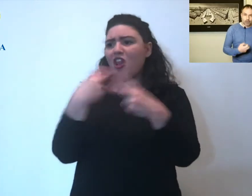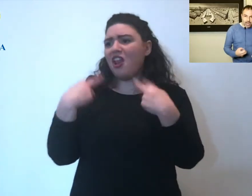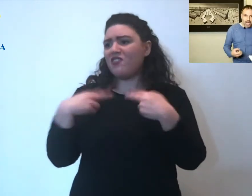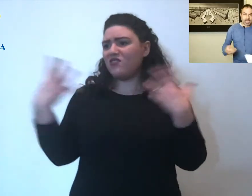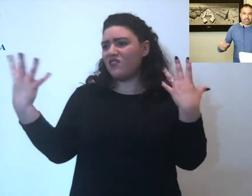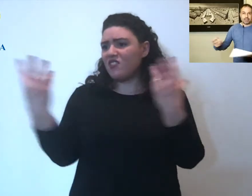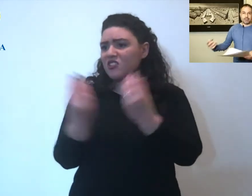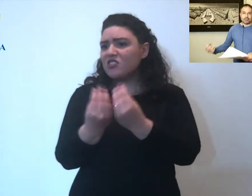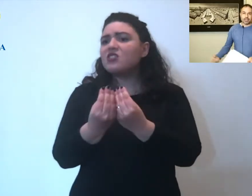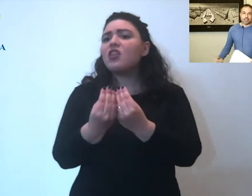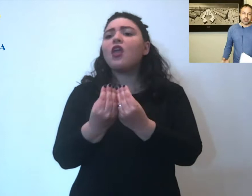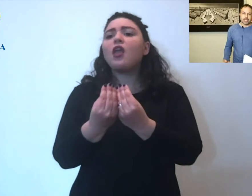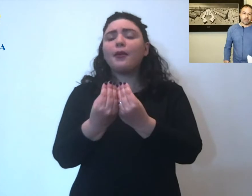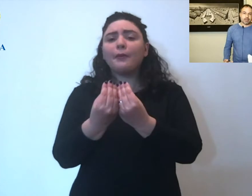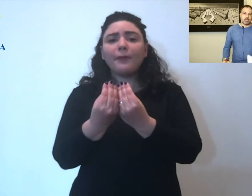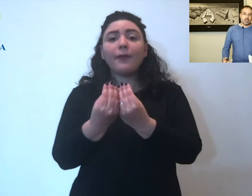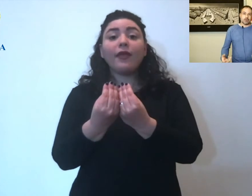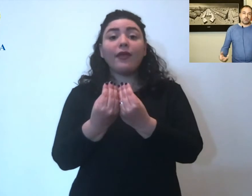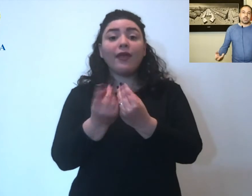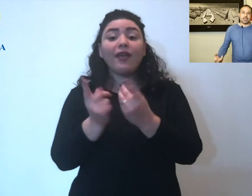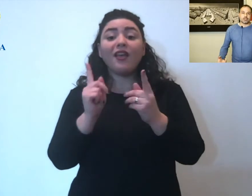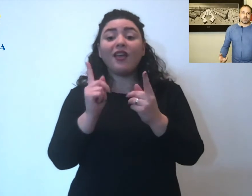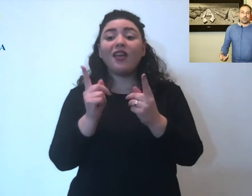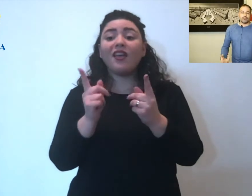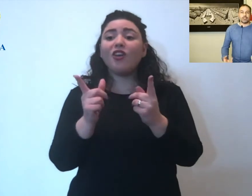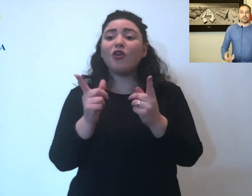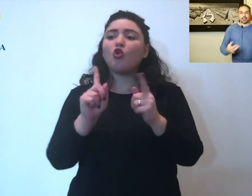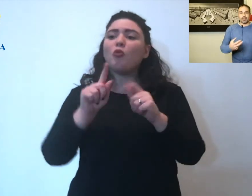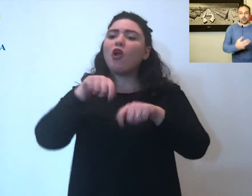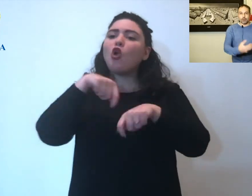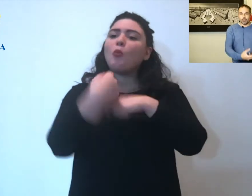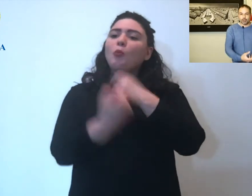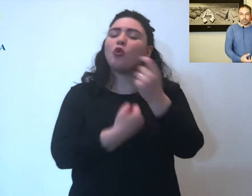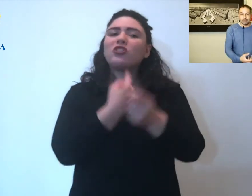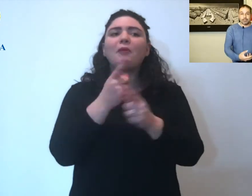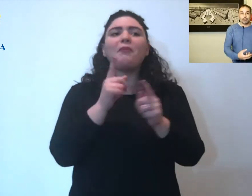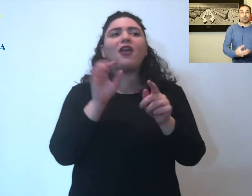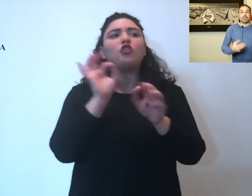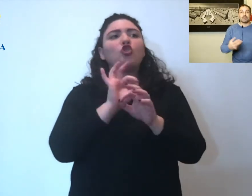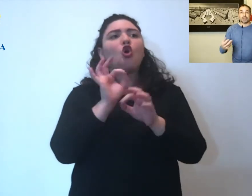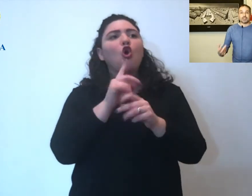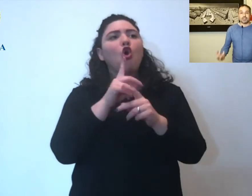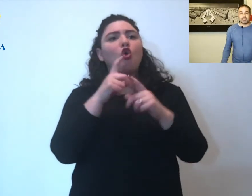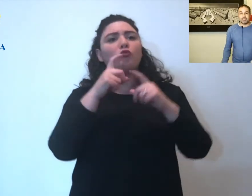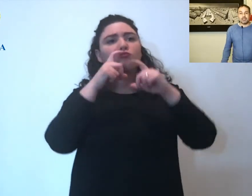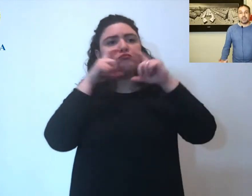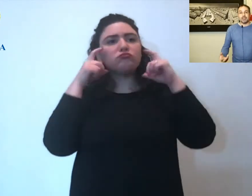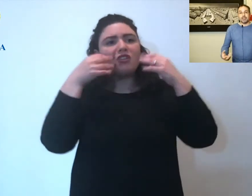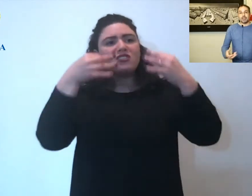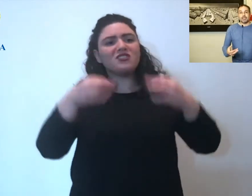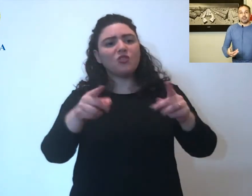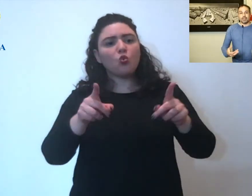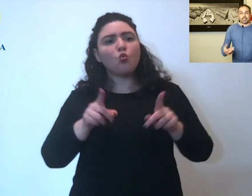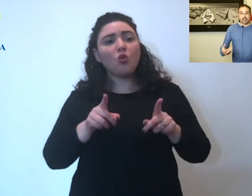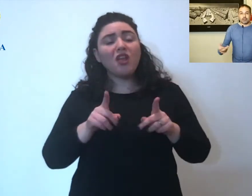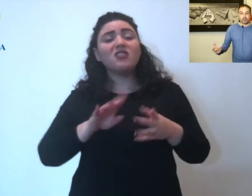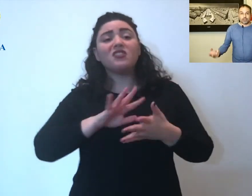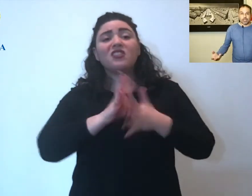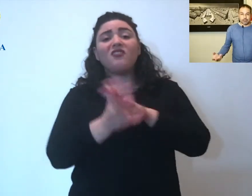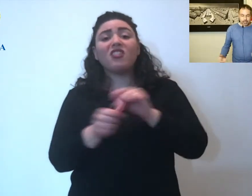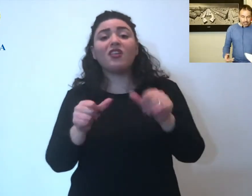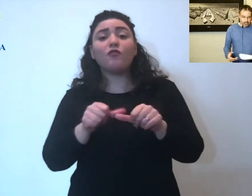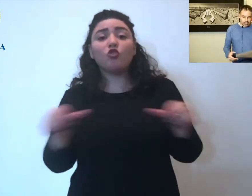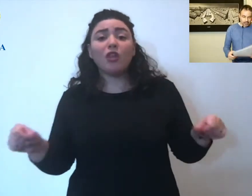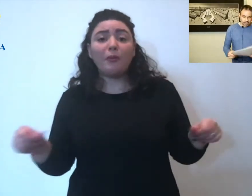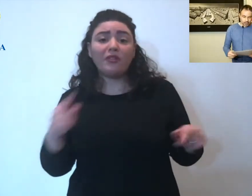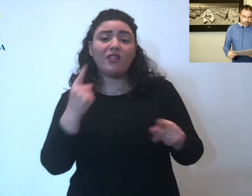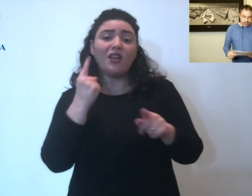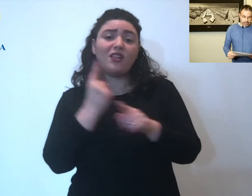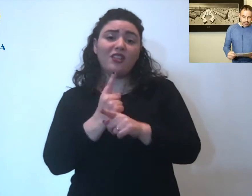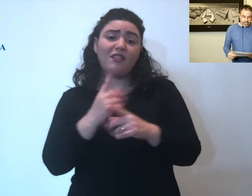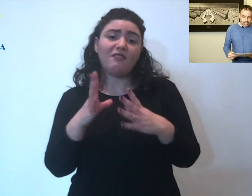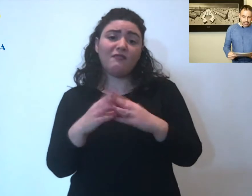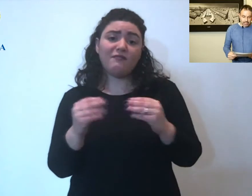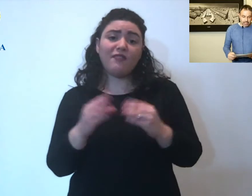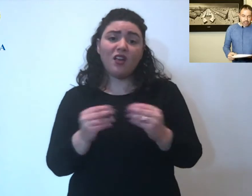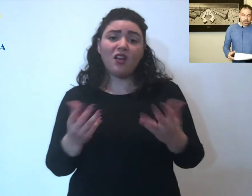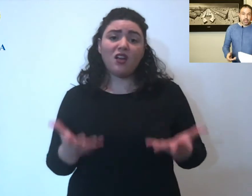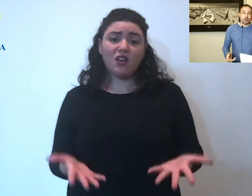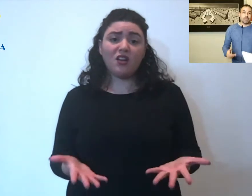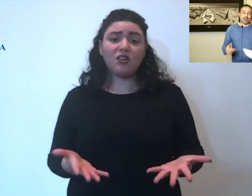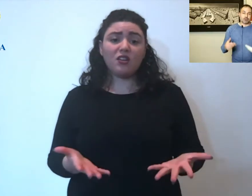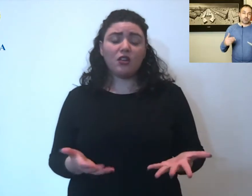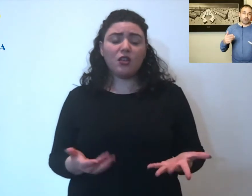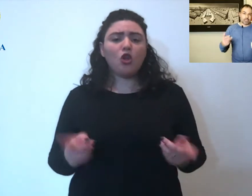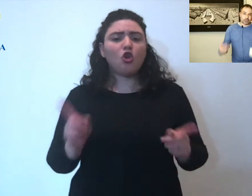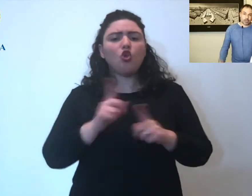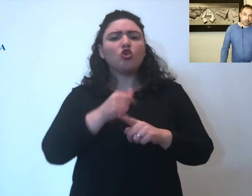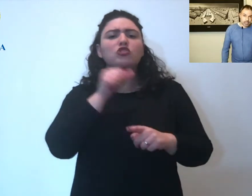di lavorare, di vivere assieme, quelli che sono invece dei comportamenti o dei presidi che diventeranno sempre fondamentali.